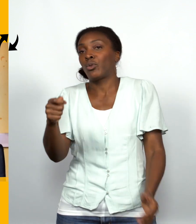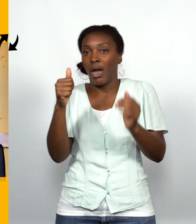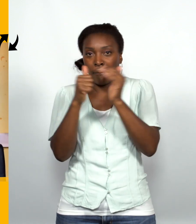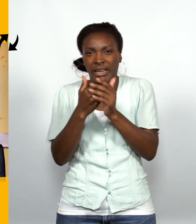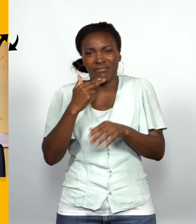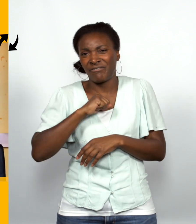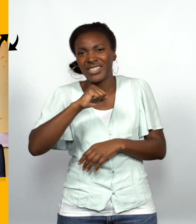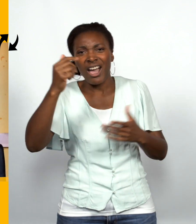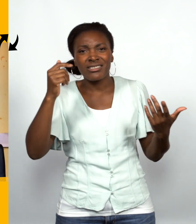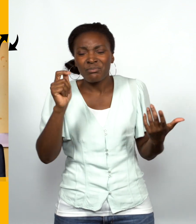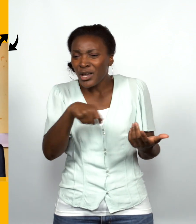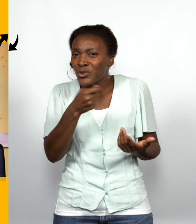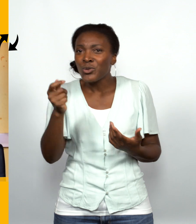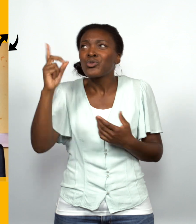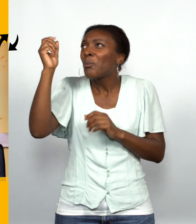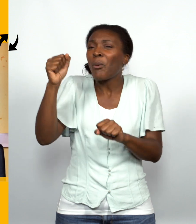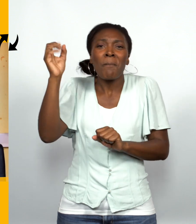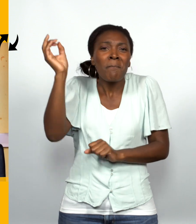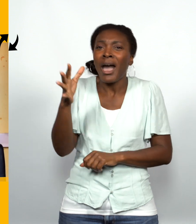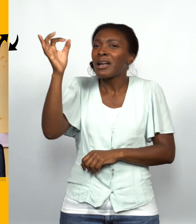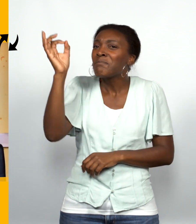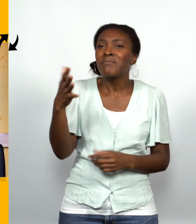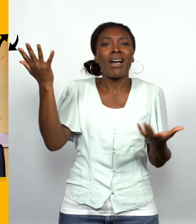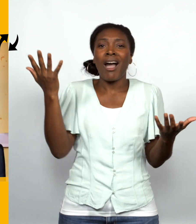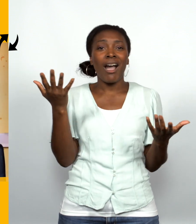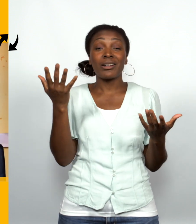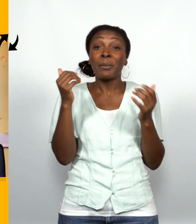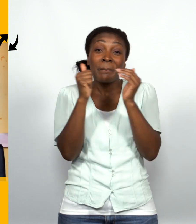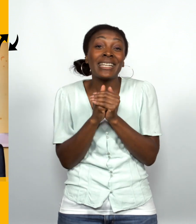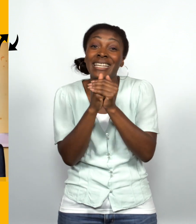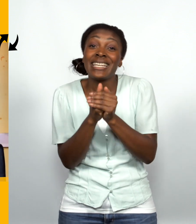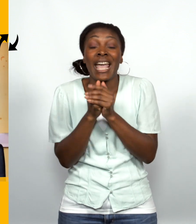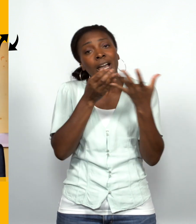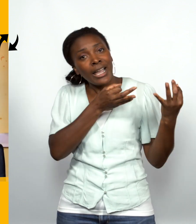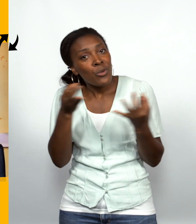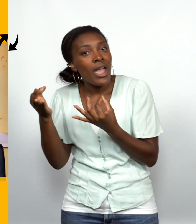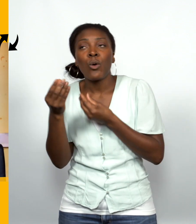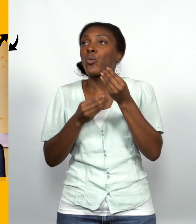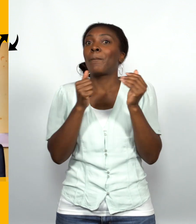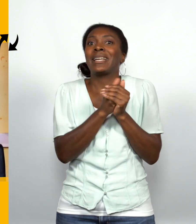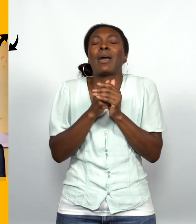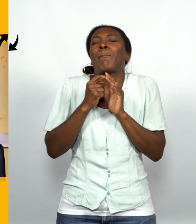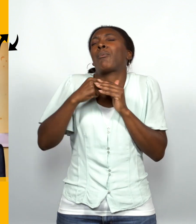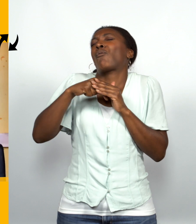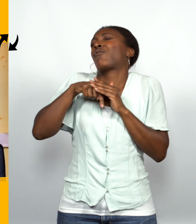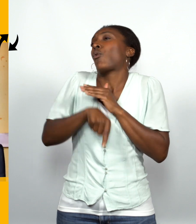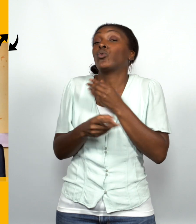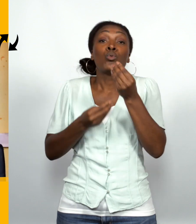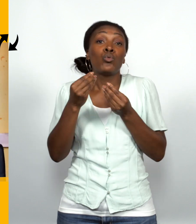est efficace et qu'on peut s'attendre au miracle de Dieu, que ce soit par des prières régulières, des prières profondes, mais aussi parfois juste